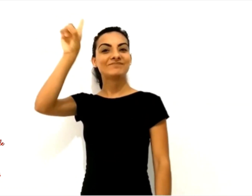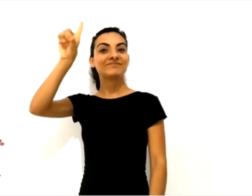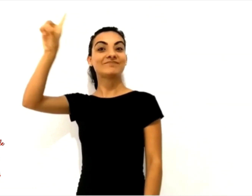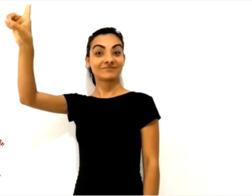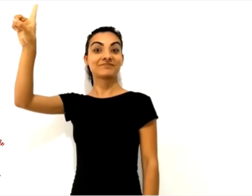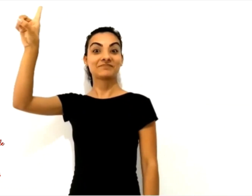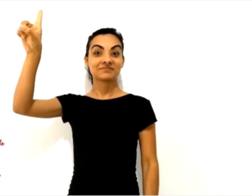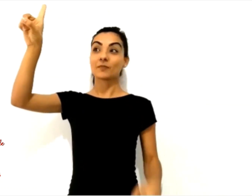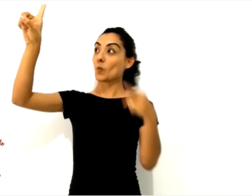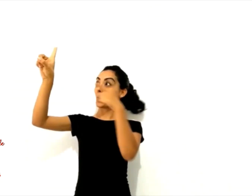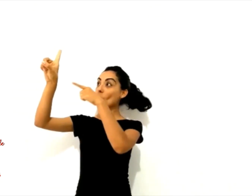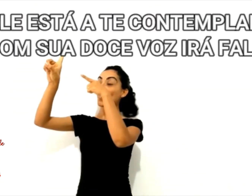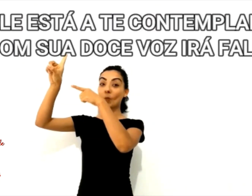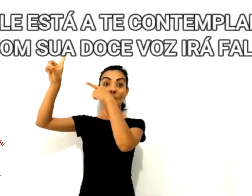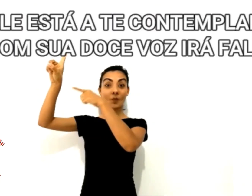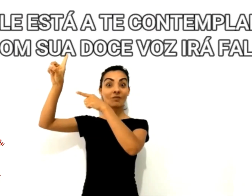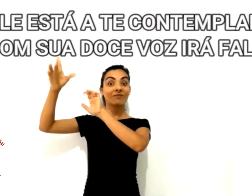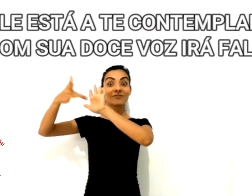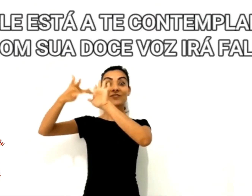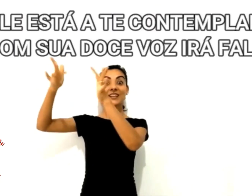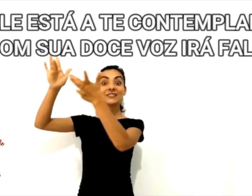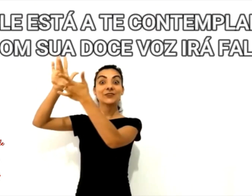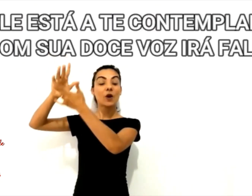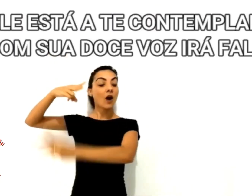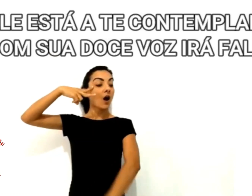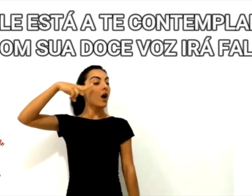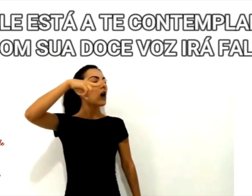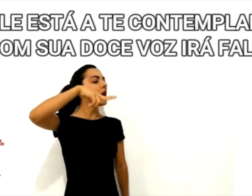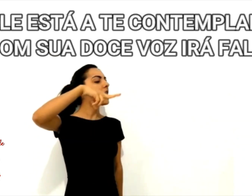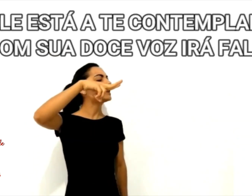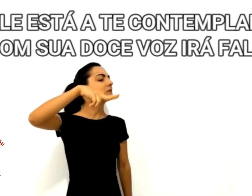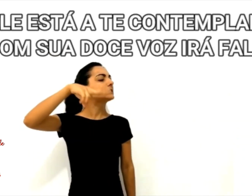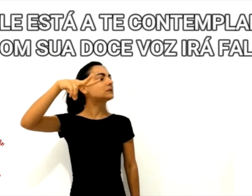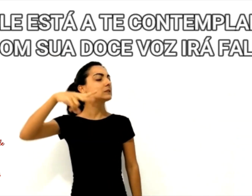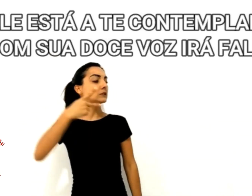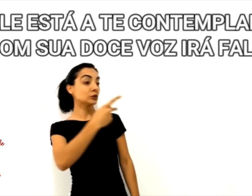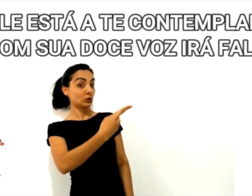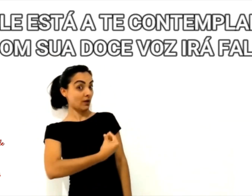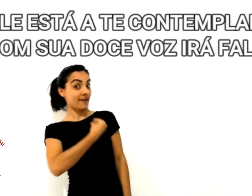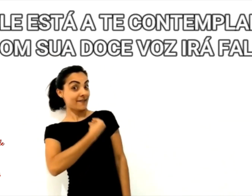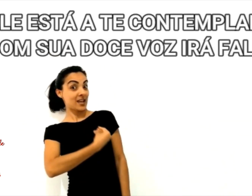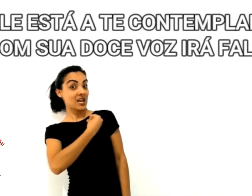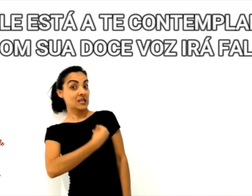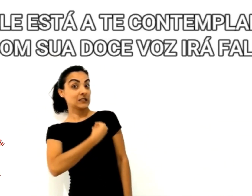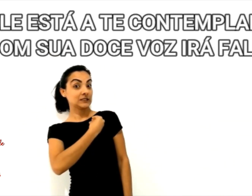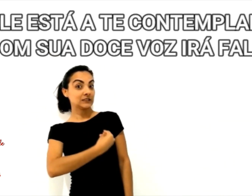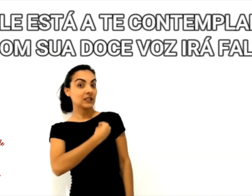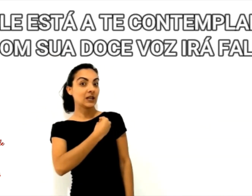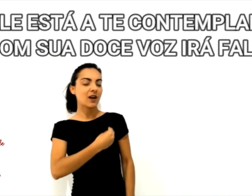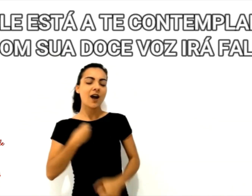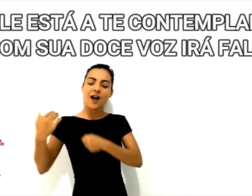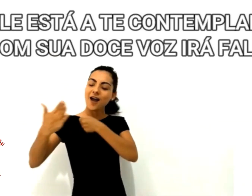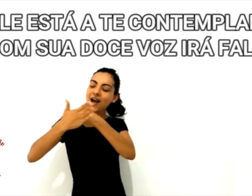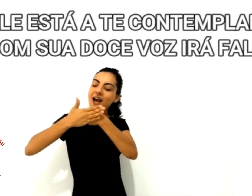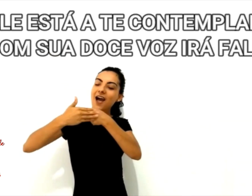Quem está de contemplar, a dança